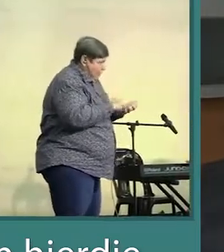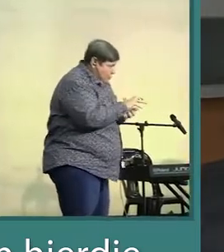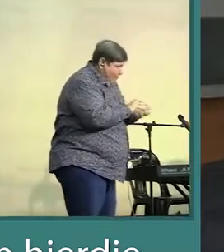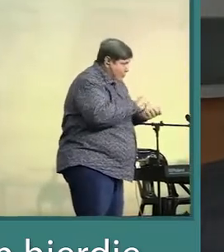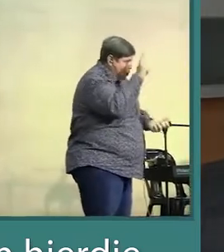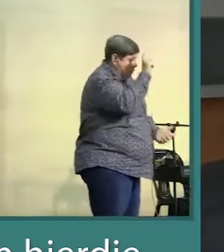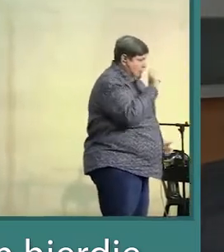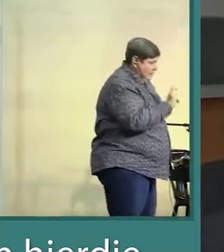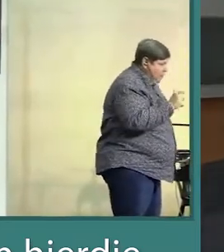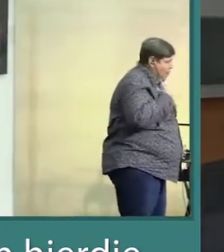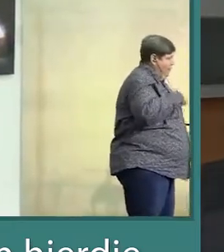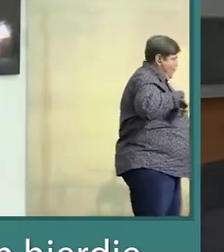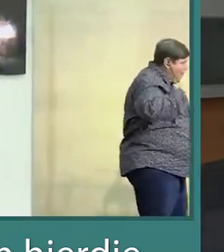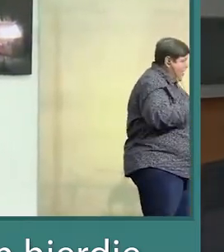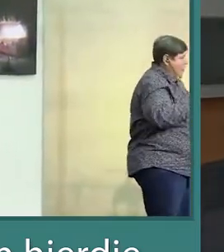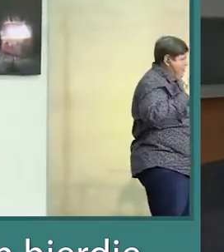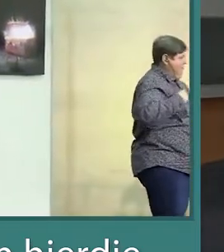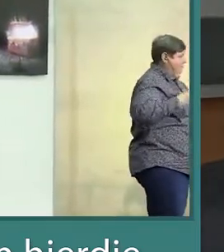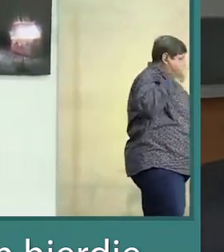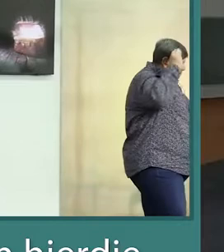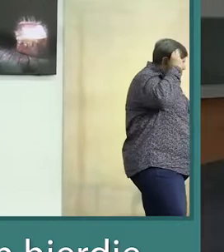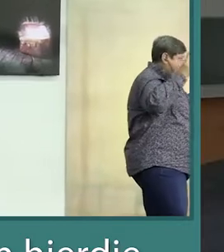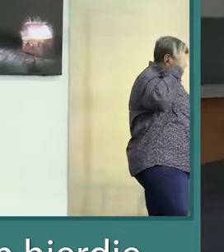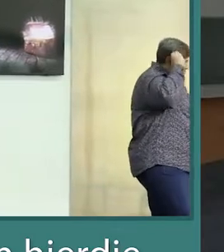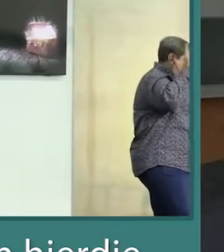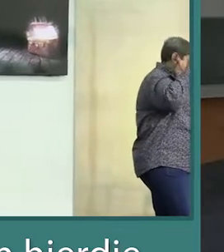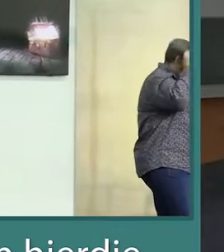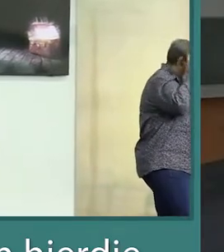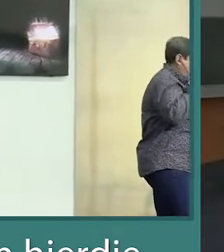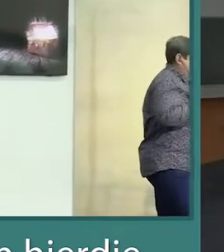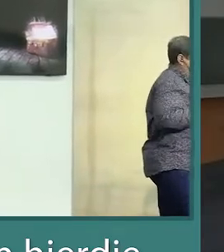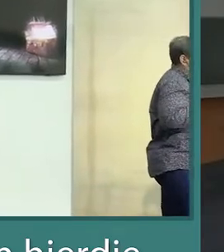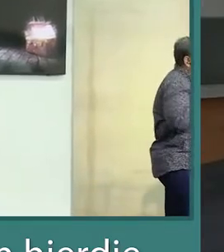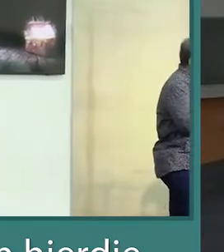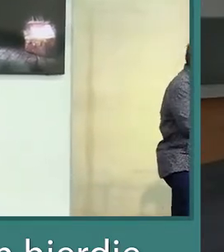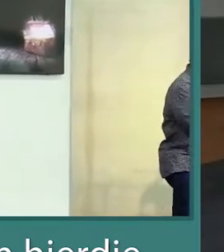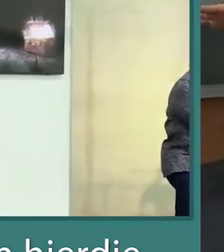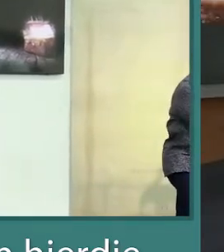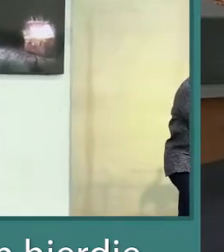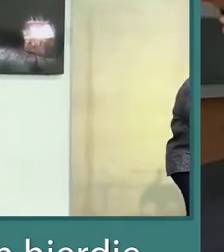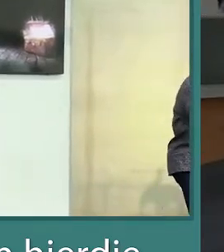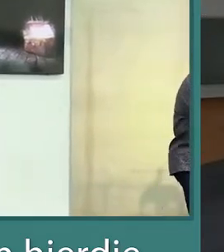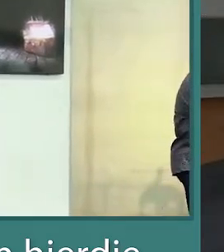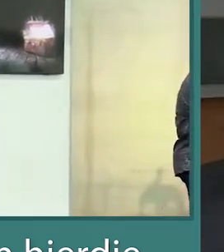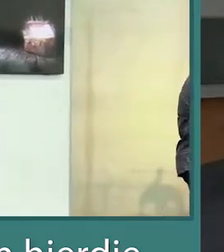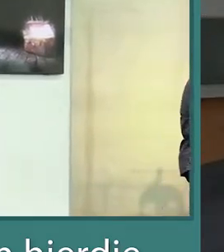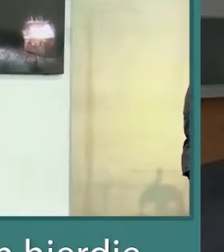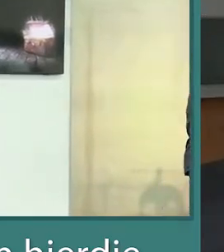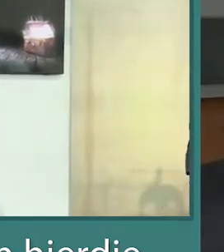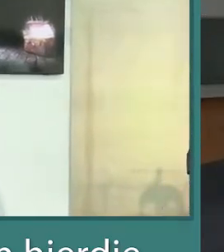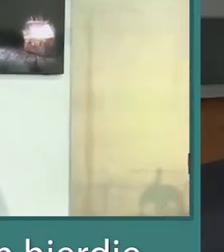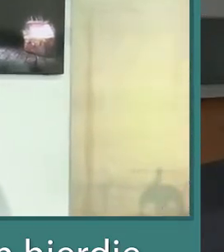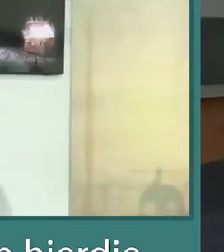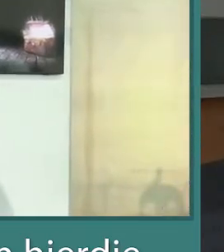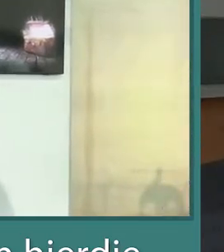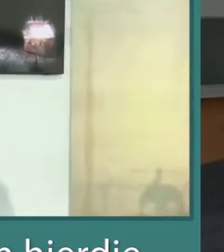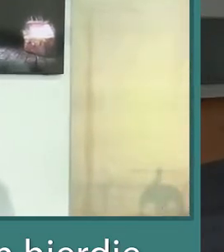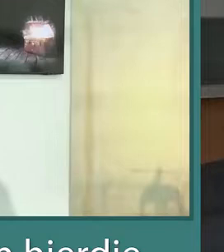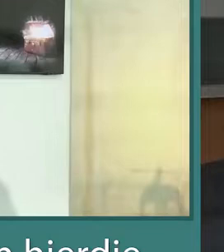is deel van die memoriseringsproces, om dit vast te le, so dat dit in jou hart geberde kan word, en dit is wanneer dit in my hart geberde word, die